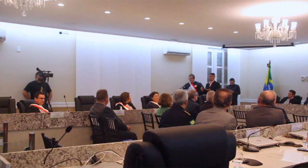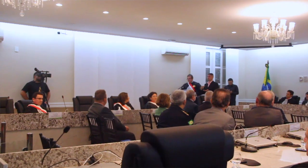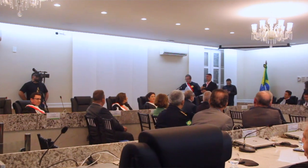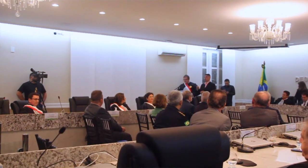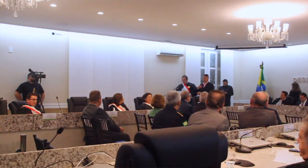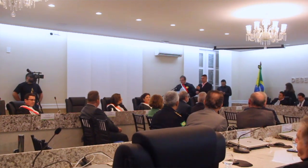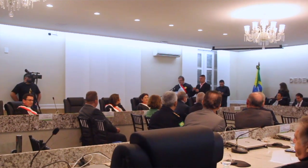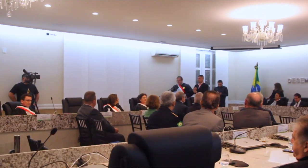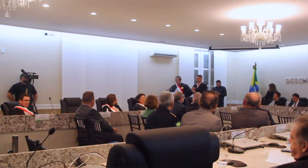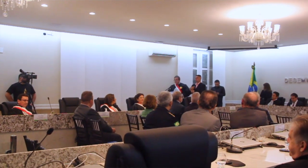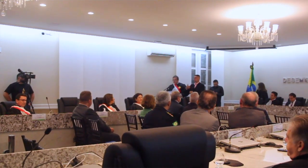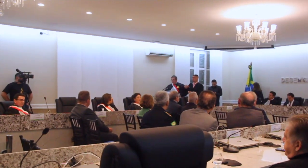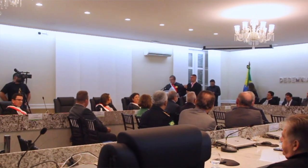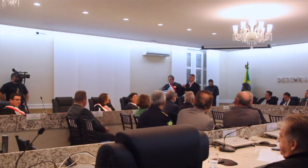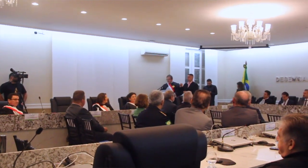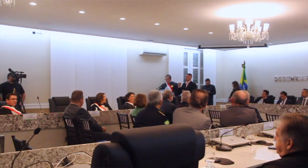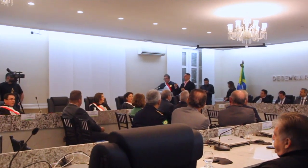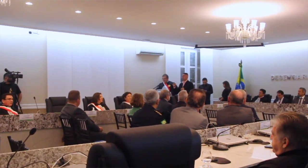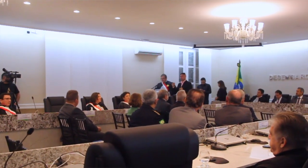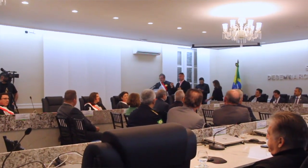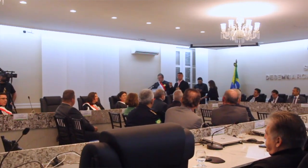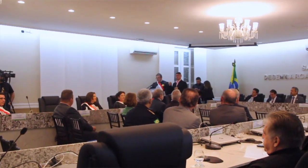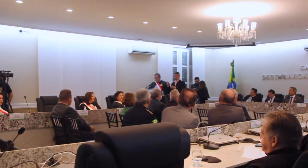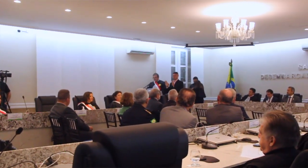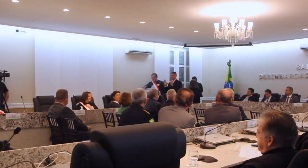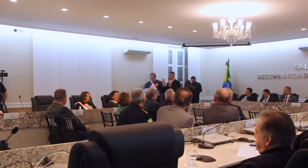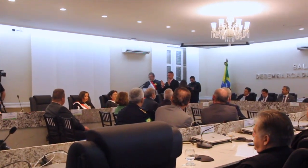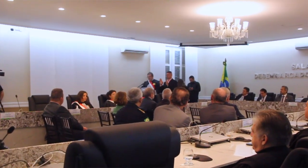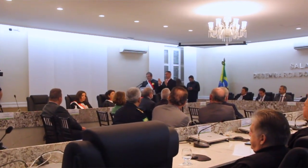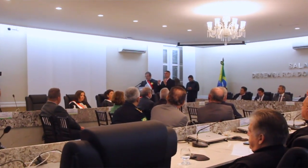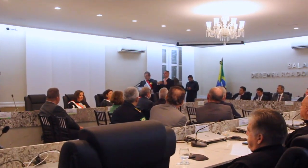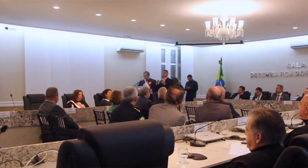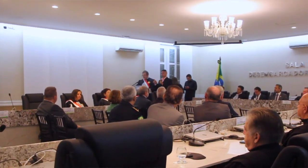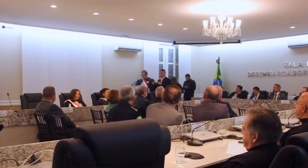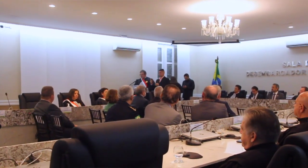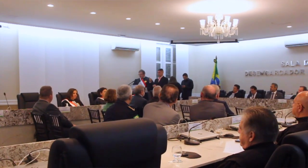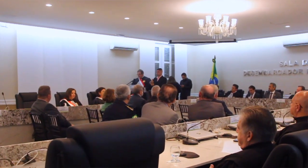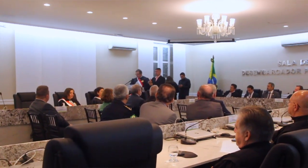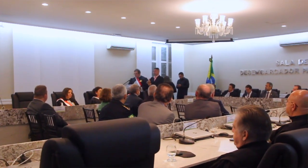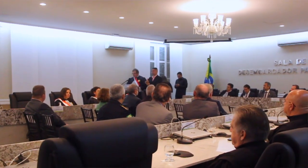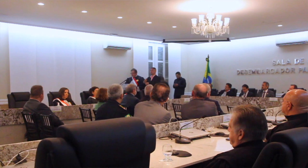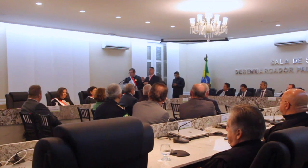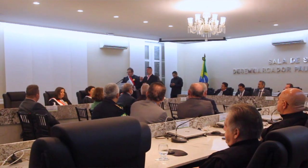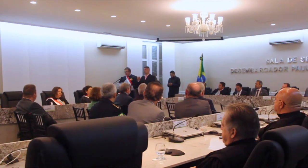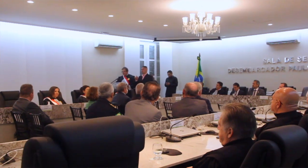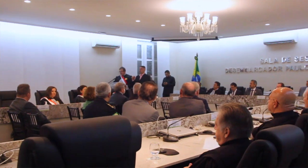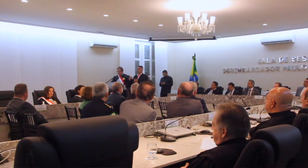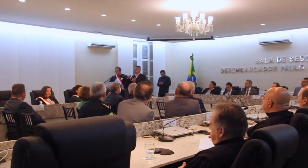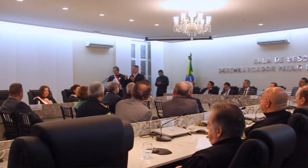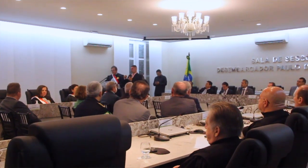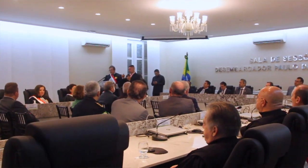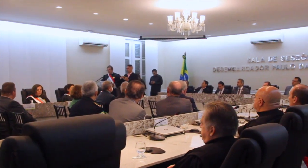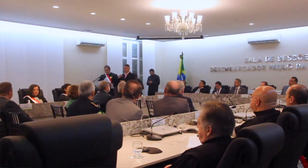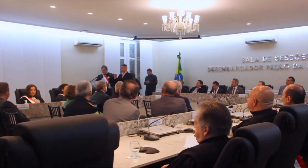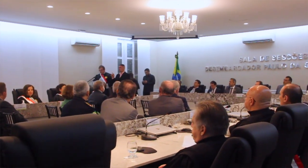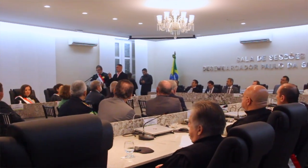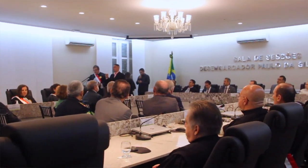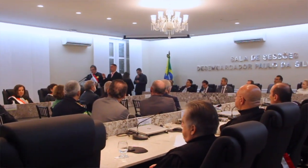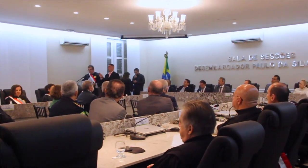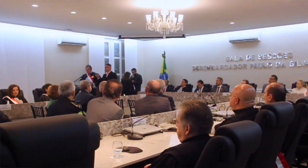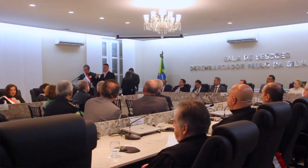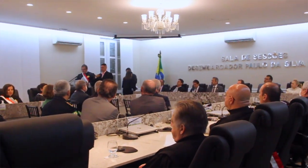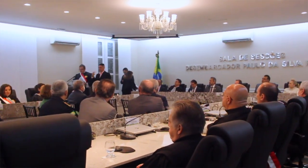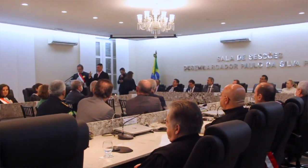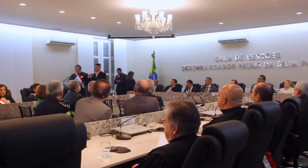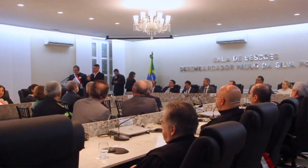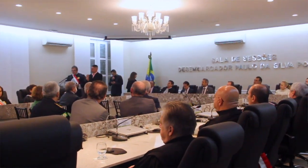em 1998. No mesmo ano, passou a titularidade da Vara do Trabalho de Iguatu, onde permaneceu por quase 3 anos.